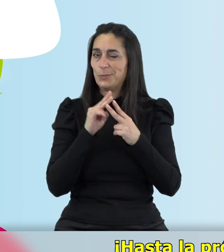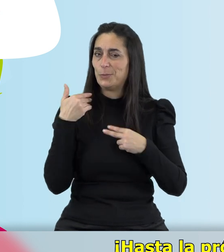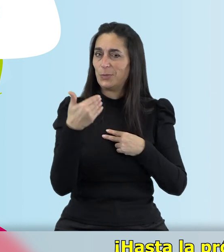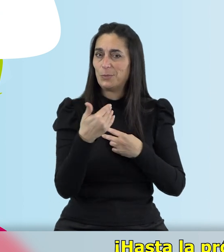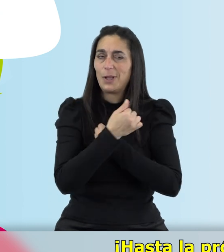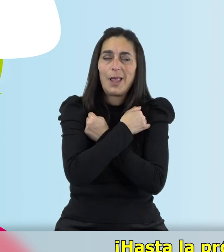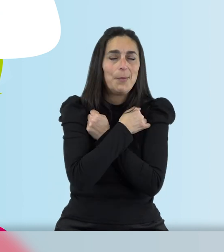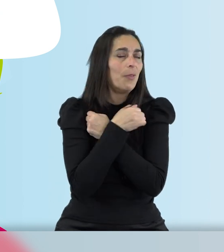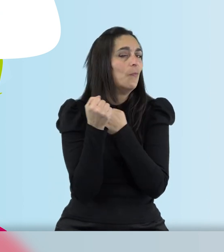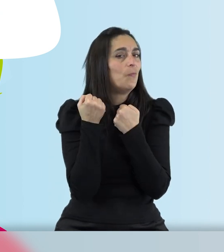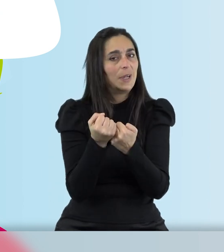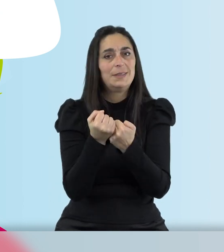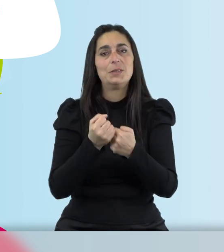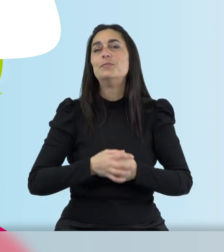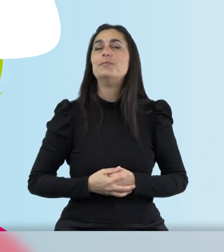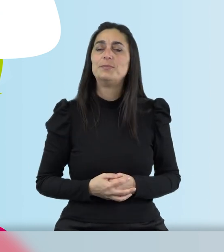un fuerte abrazo.